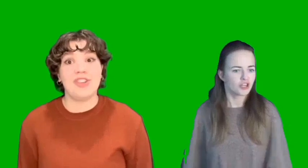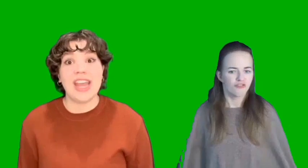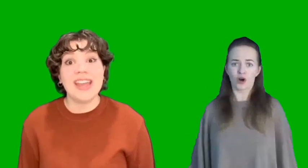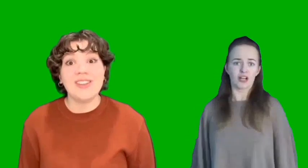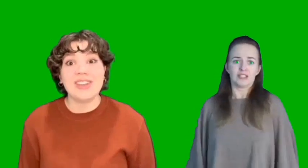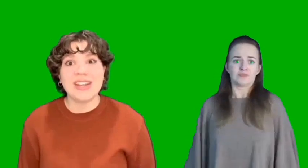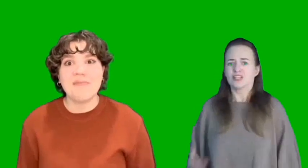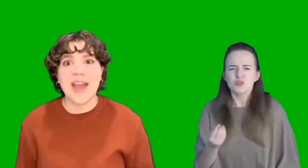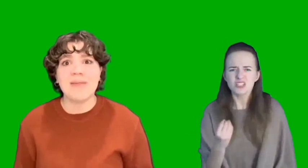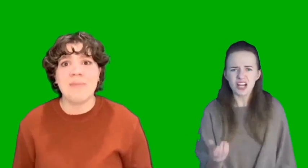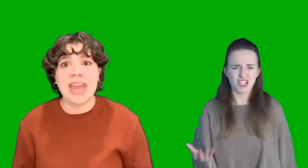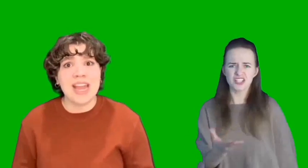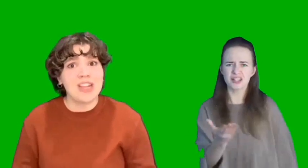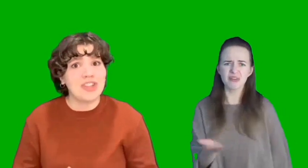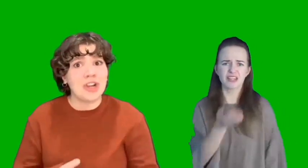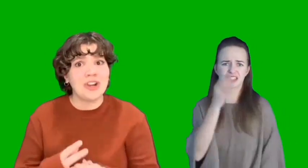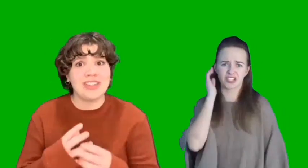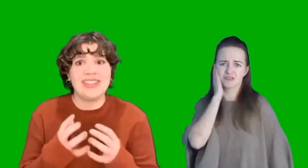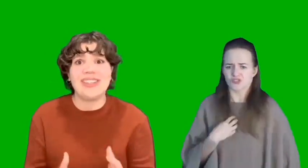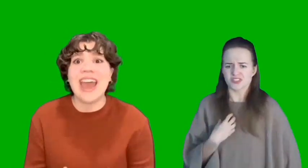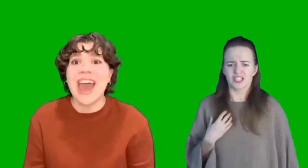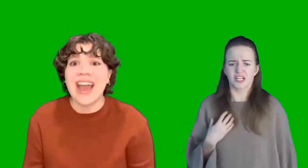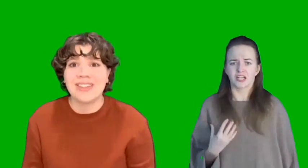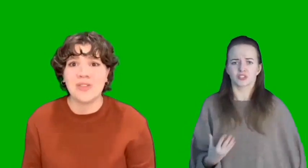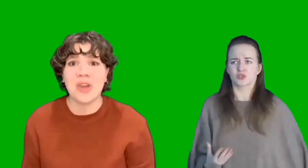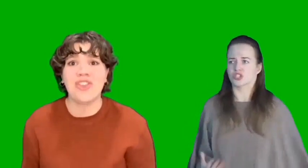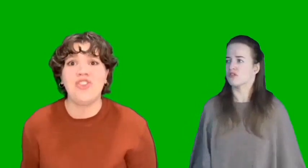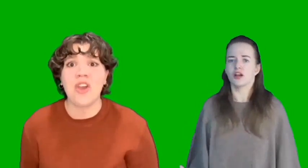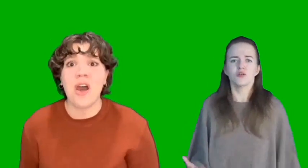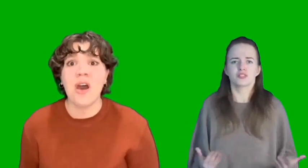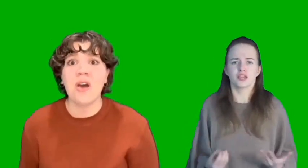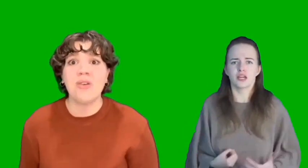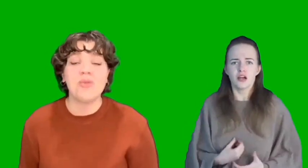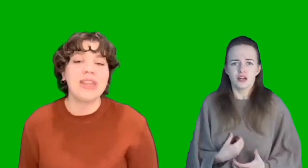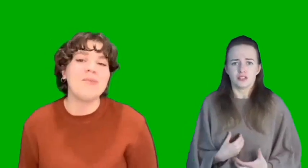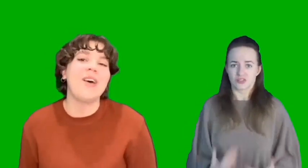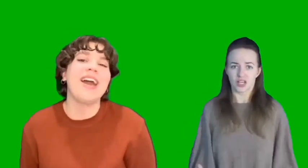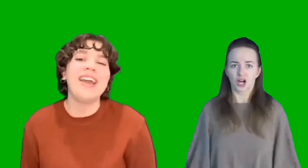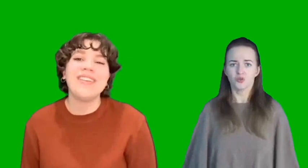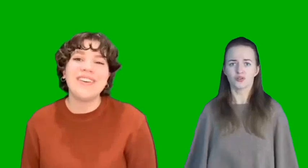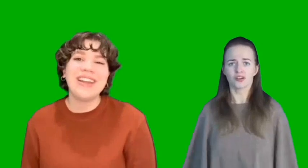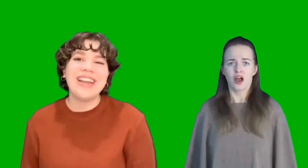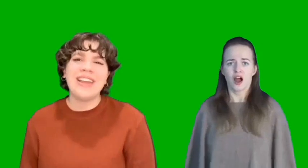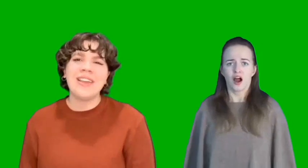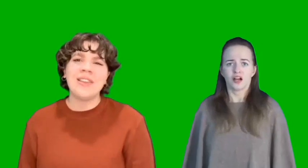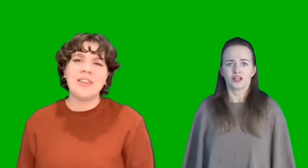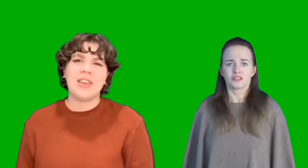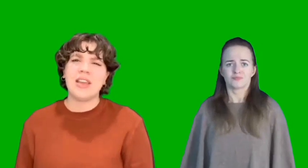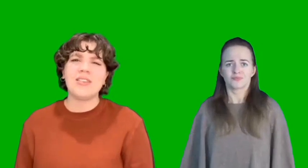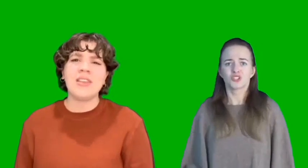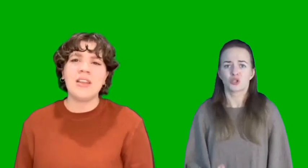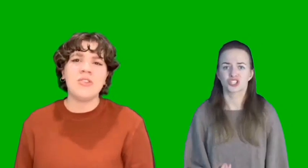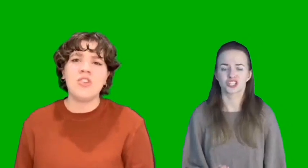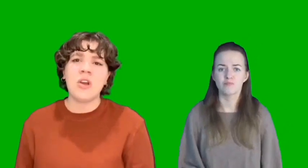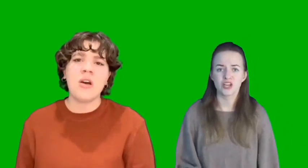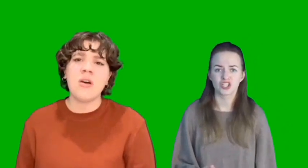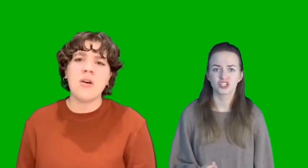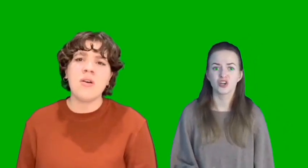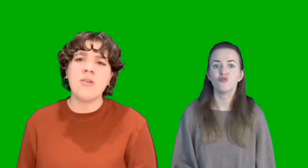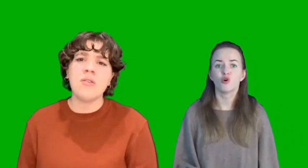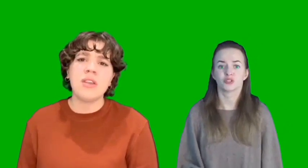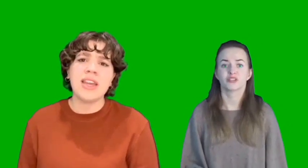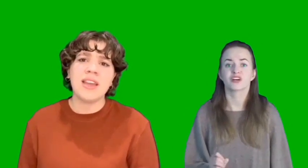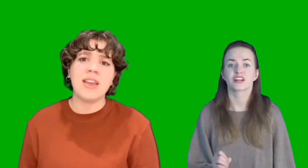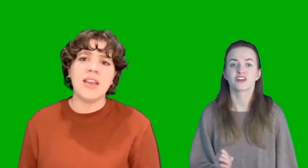Нужно бить, ты устанешь и замедлишь, Крикнуть, шевельнуться и вздохнуть. Тотчут